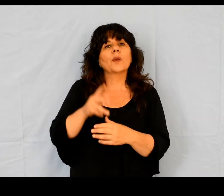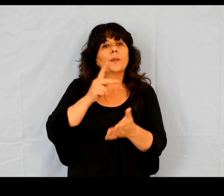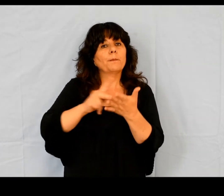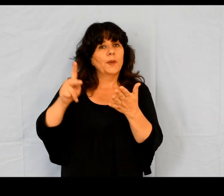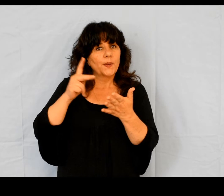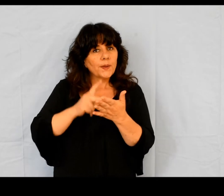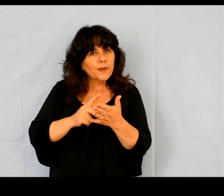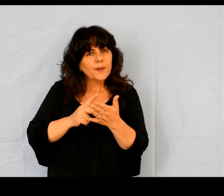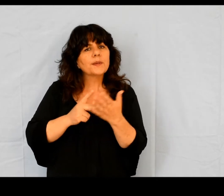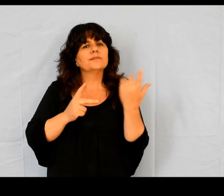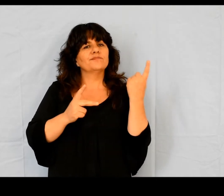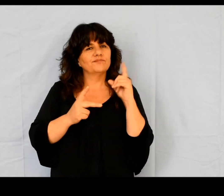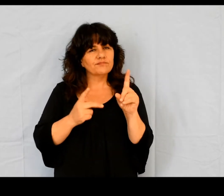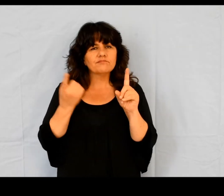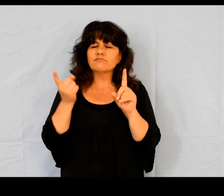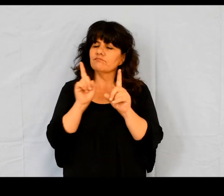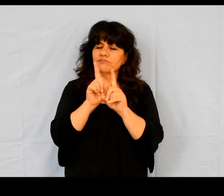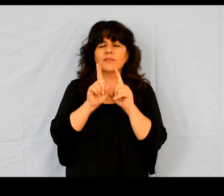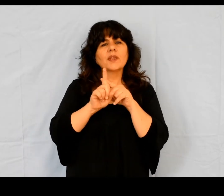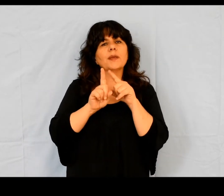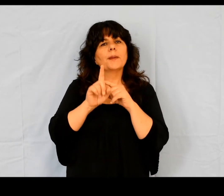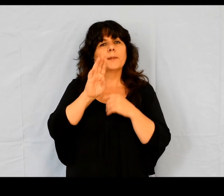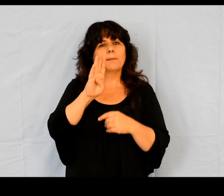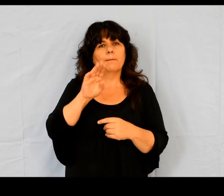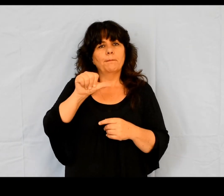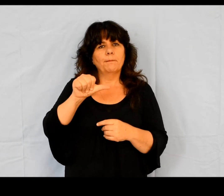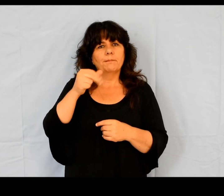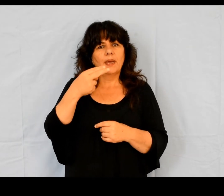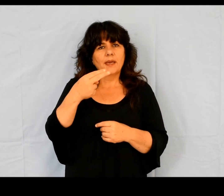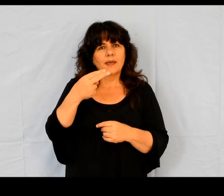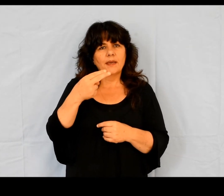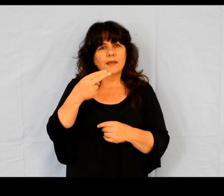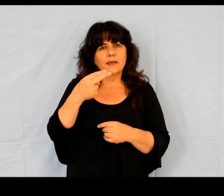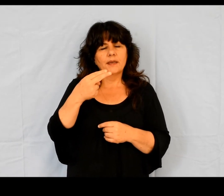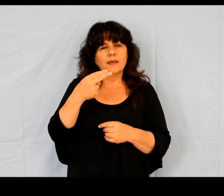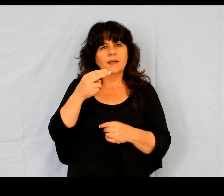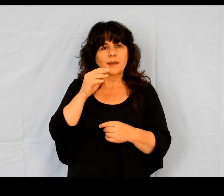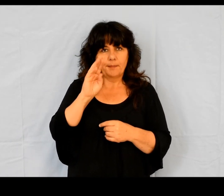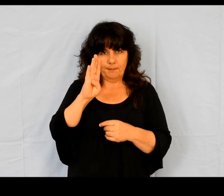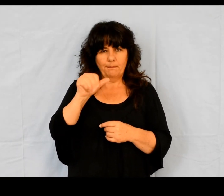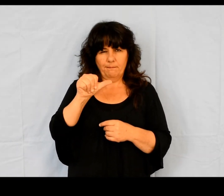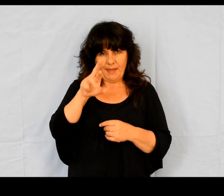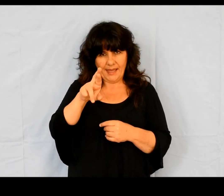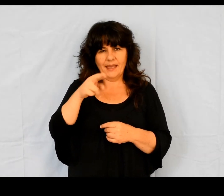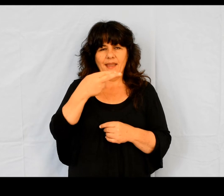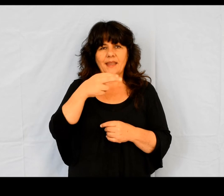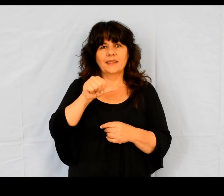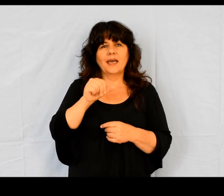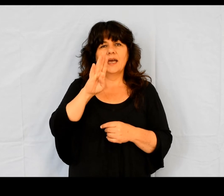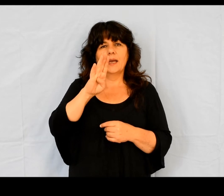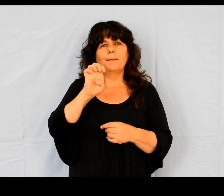poursuivirent leur voyage au-delà de Perger.